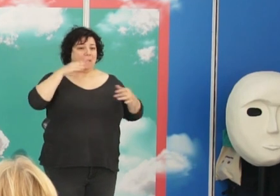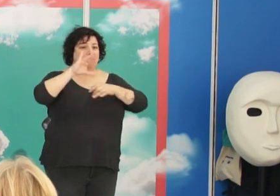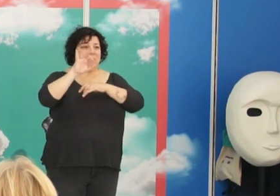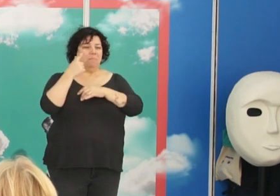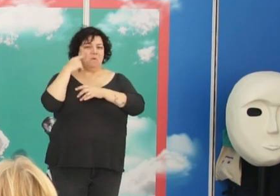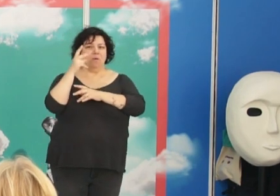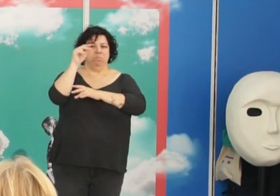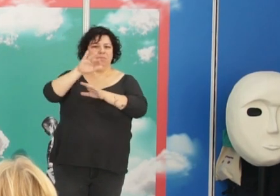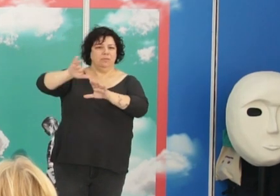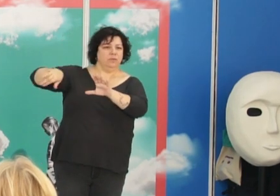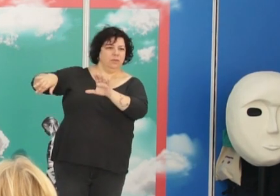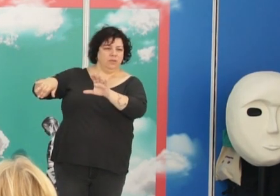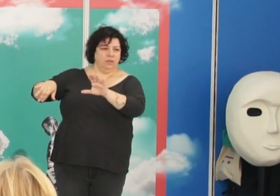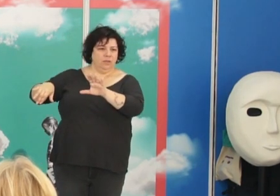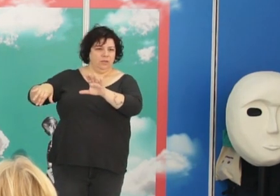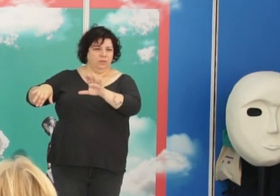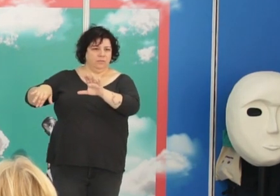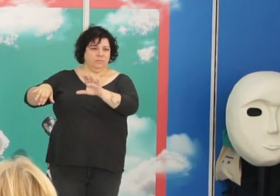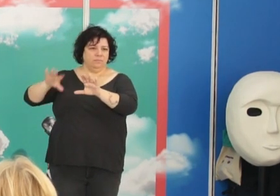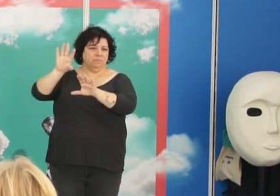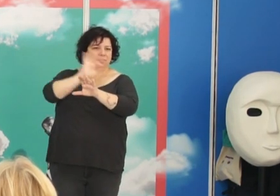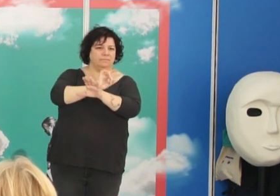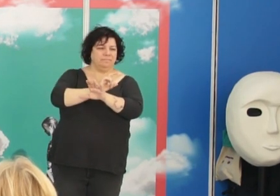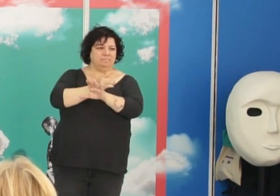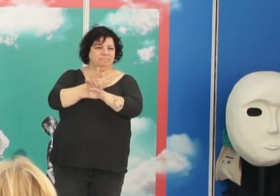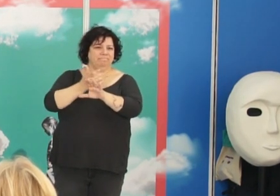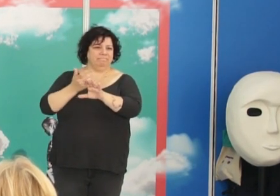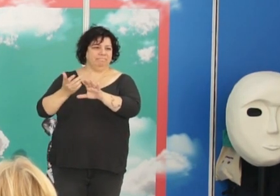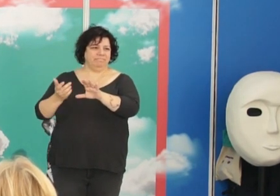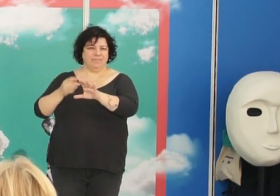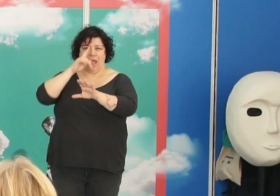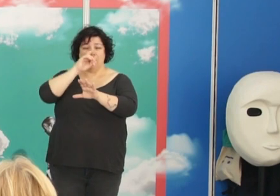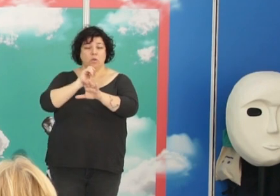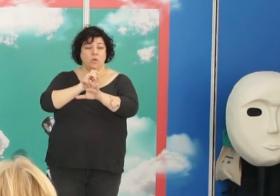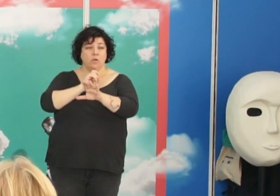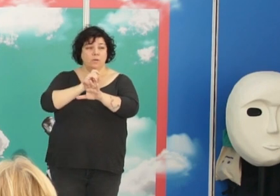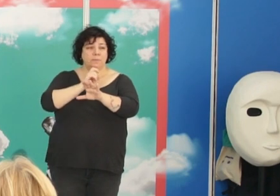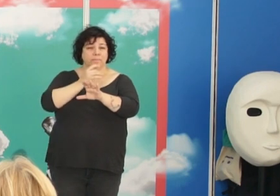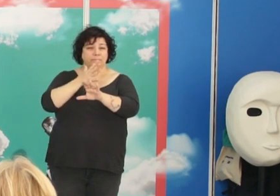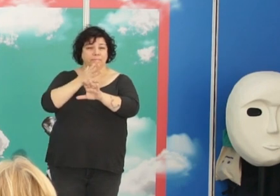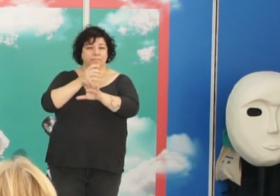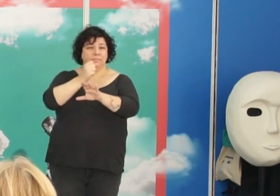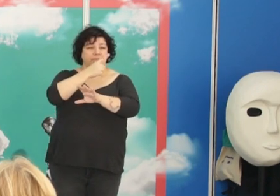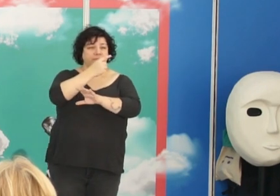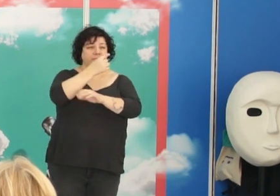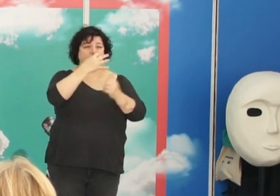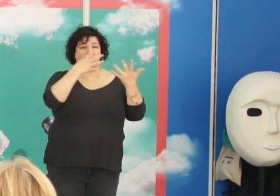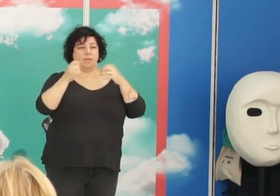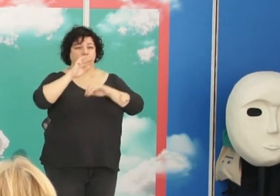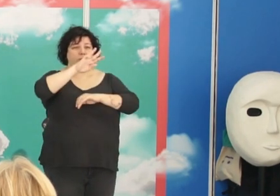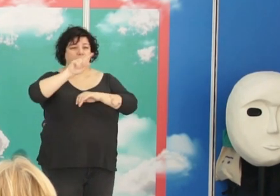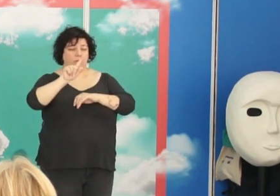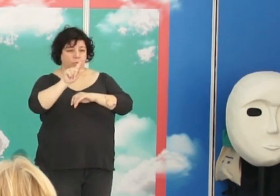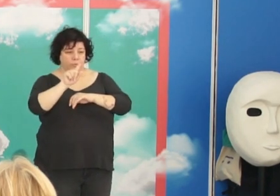sillón en la Academia que es en el año 31, creo,